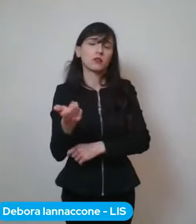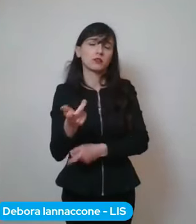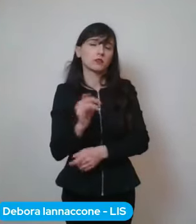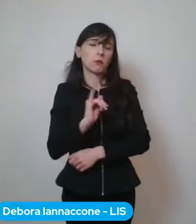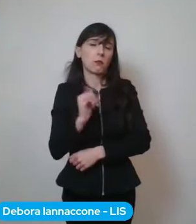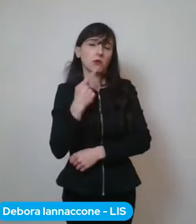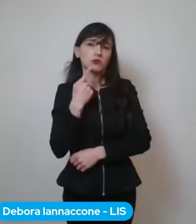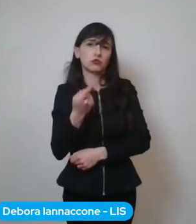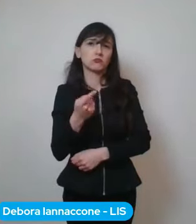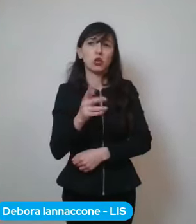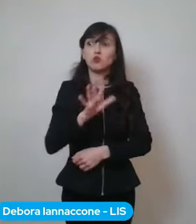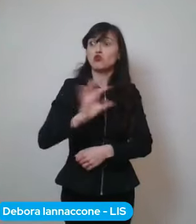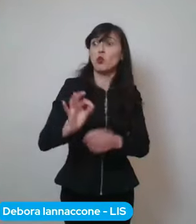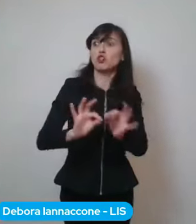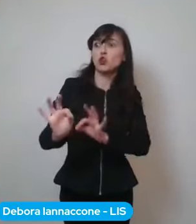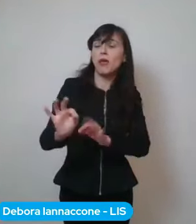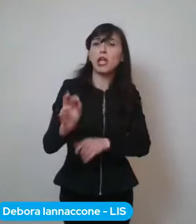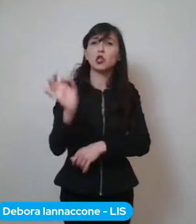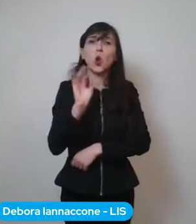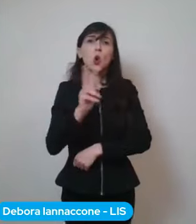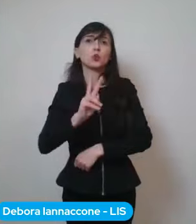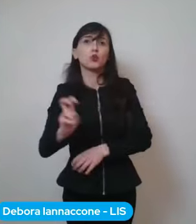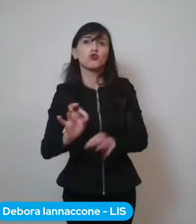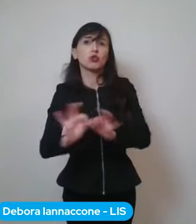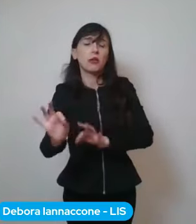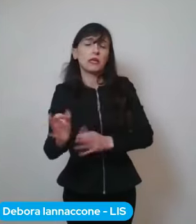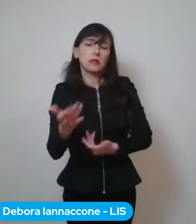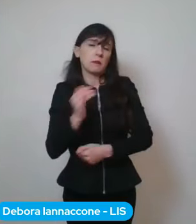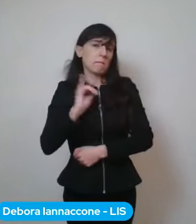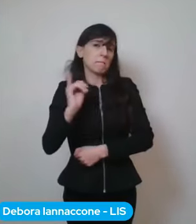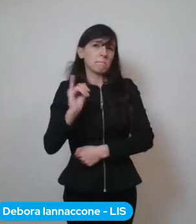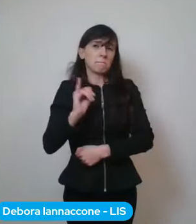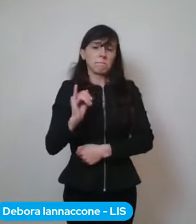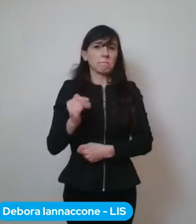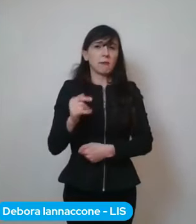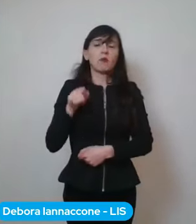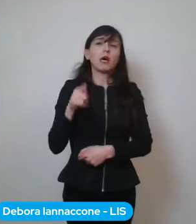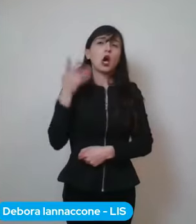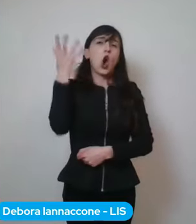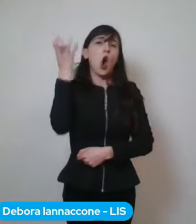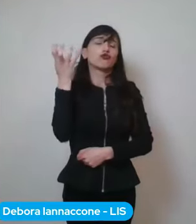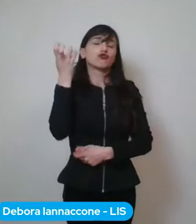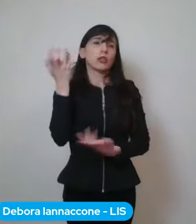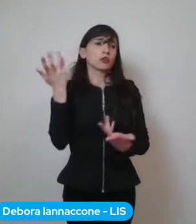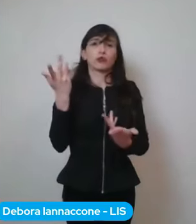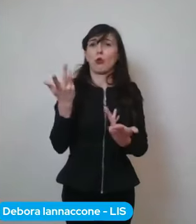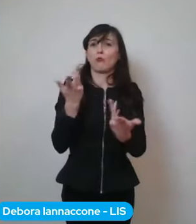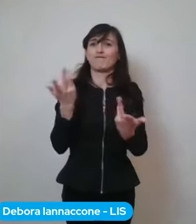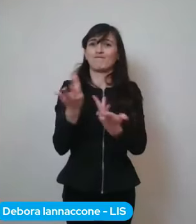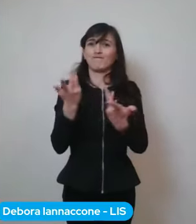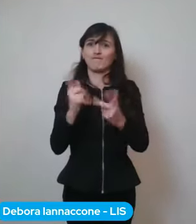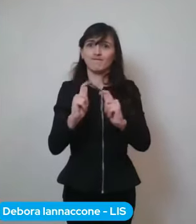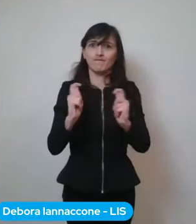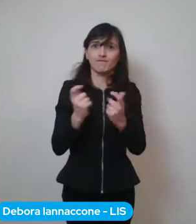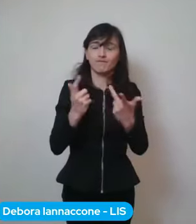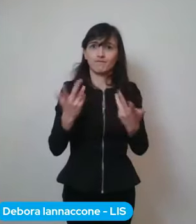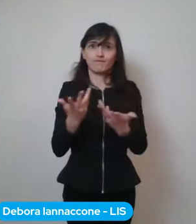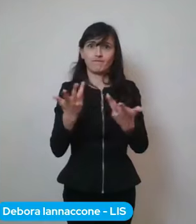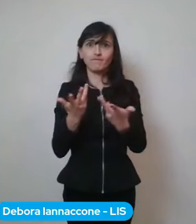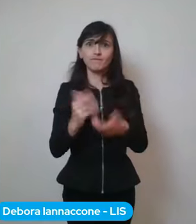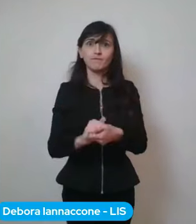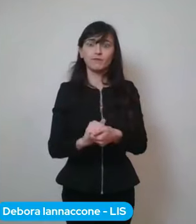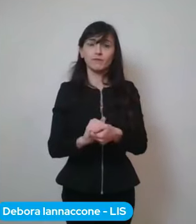cinquecento metri o duecento. Diciamo che è un concetto un po' approssimativo ma vale vale il fatto che insomma